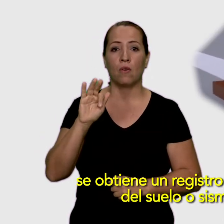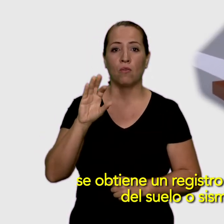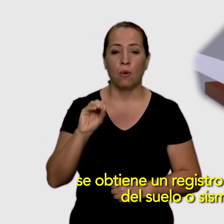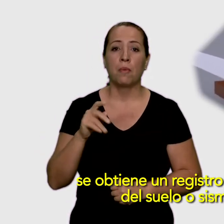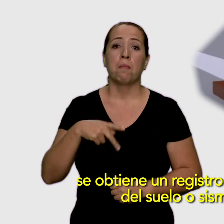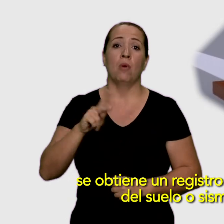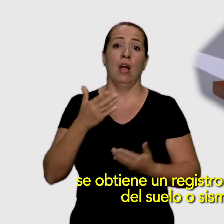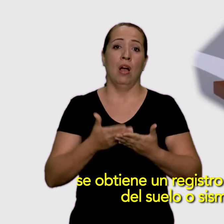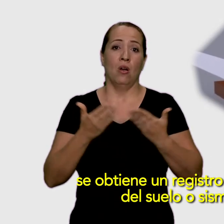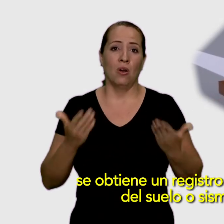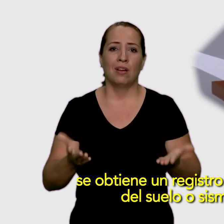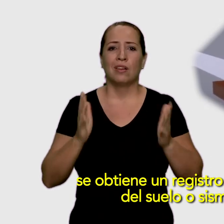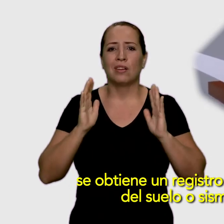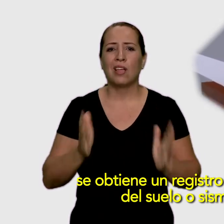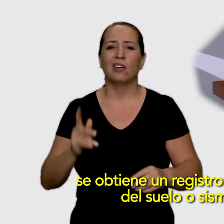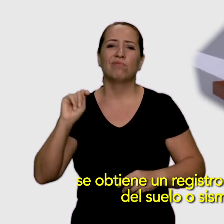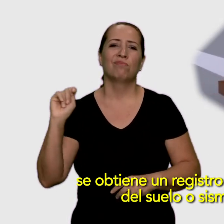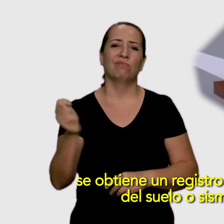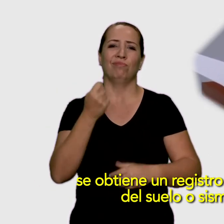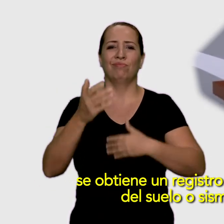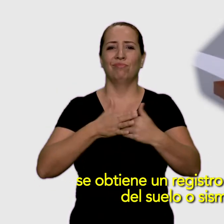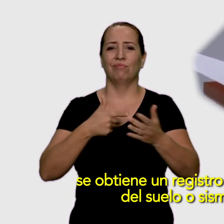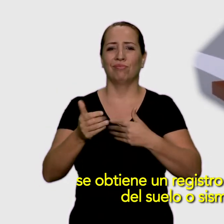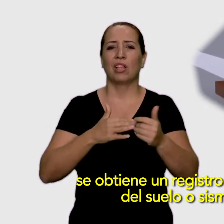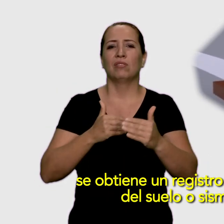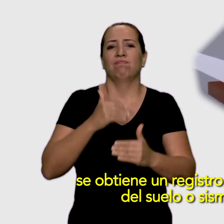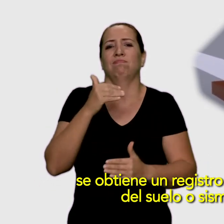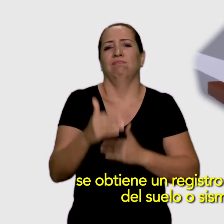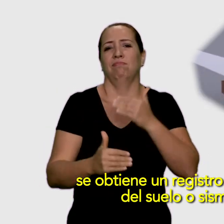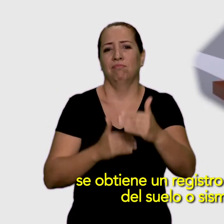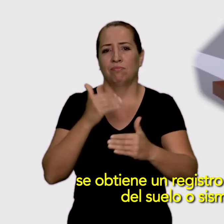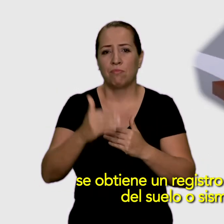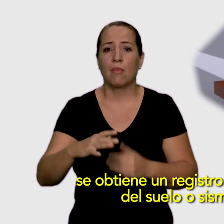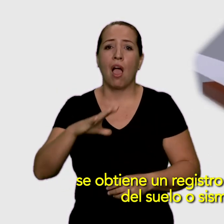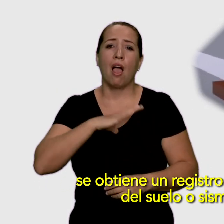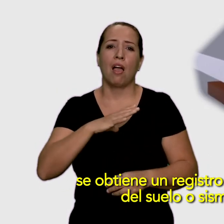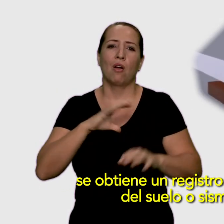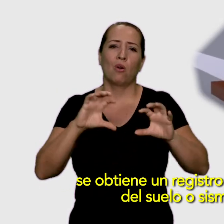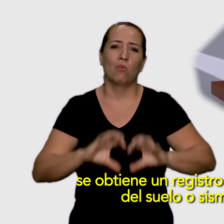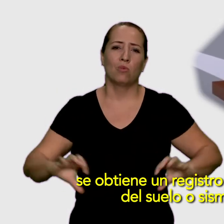se obtiene un registro del movimiento del suelo o sismograma.